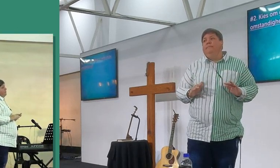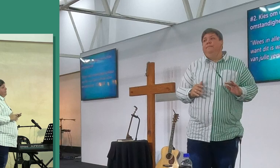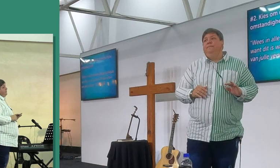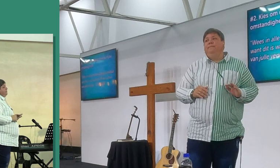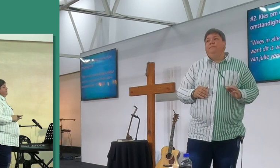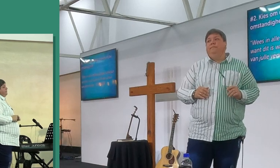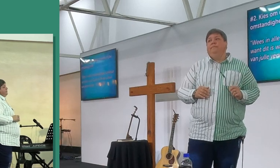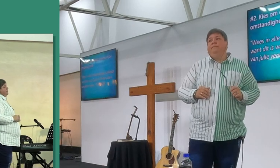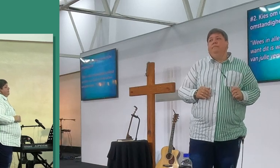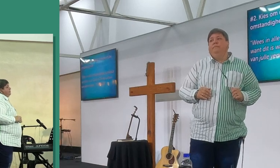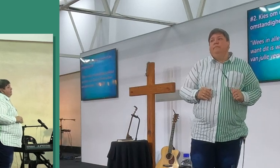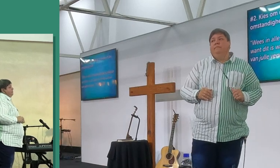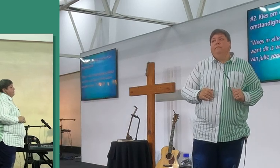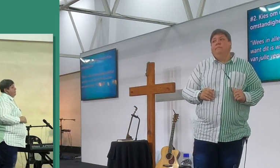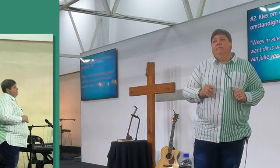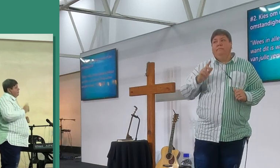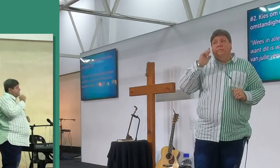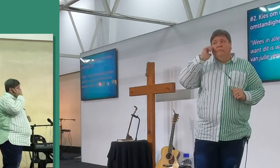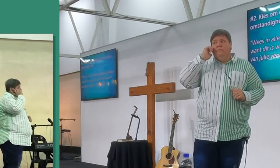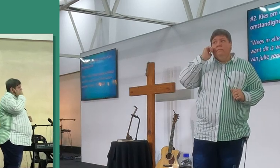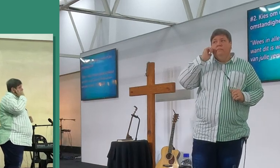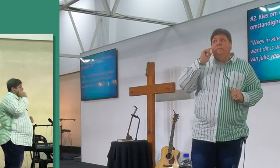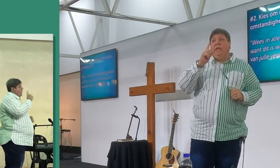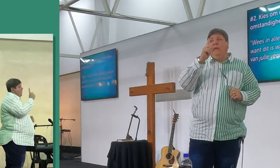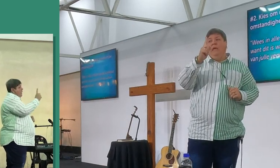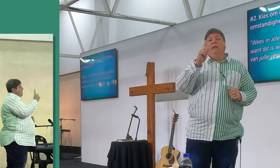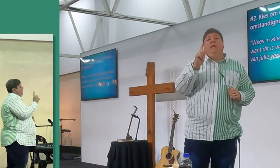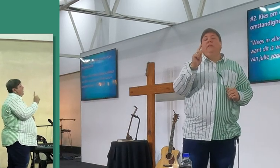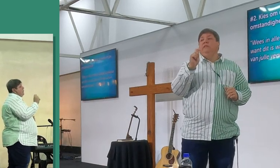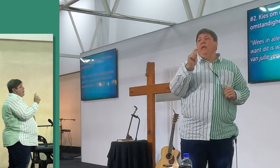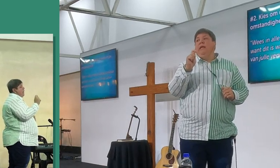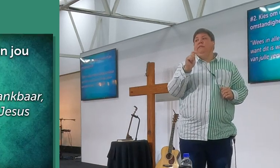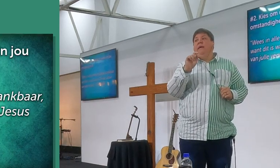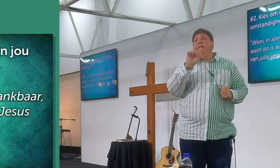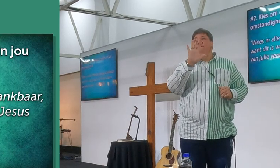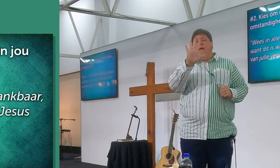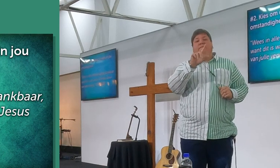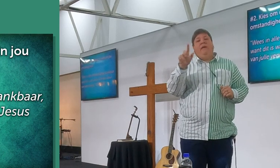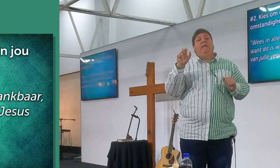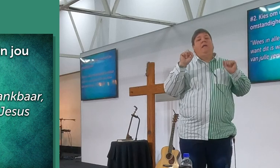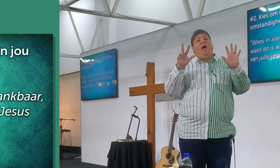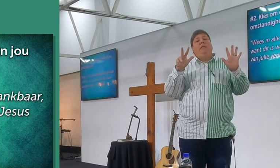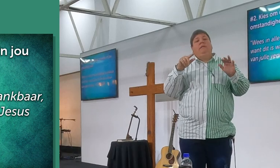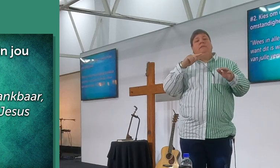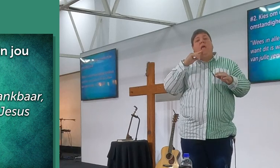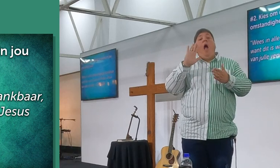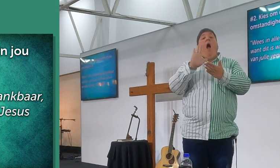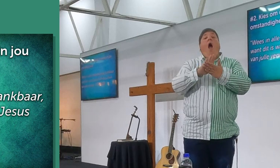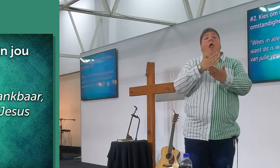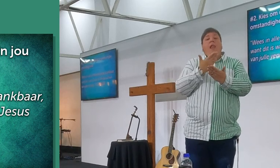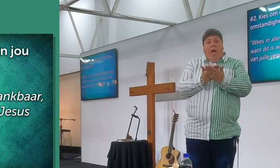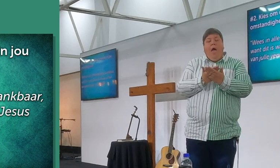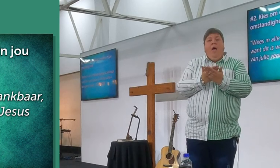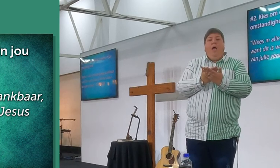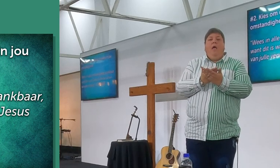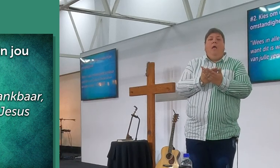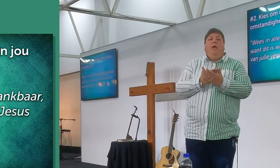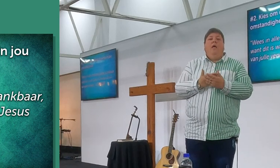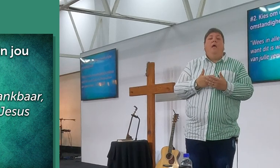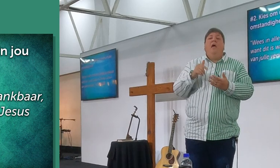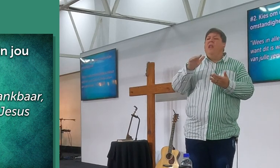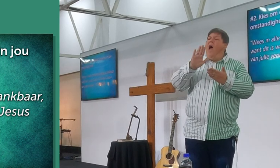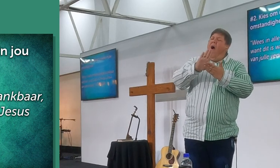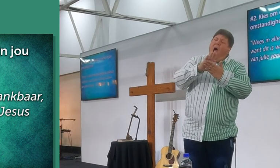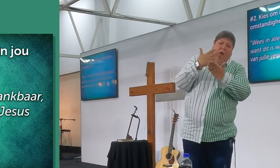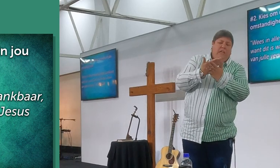dankbaar te wees in my omstandighere, Paulus sê nie, tussen die sens in 5 vers 18, wees in alle omstandighere, sê gau alle, wees in